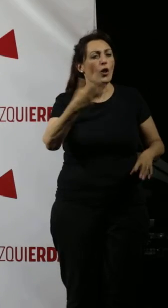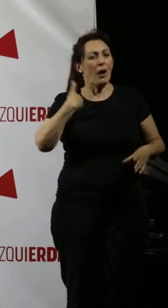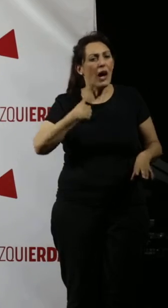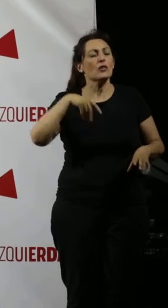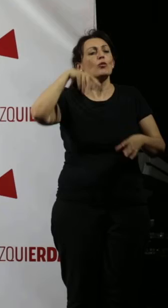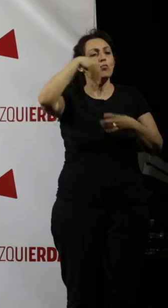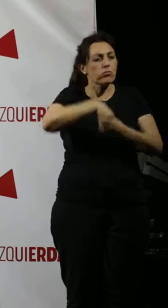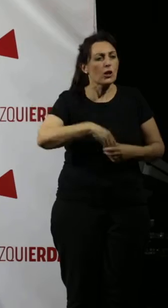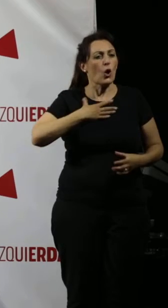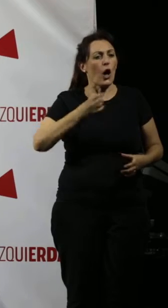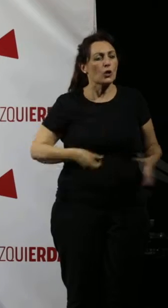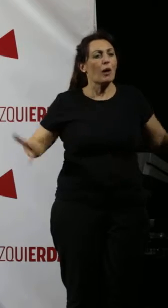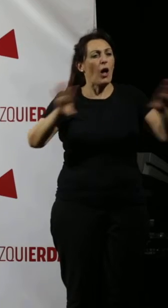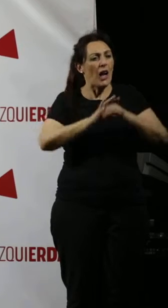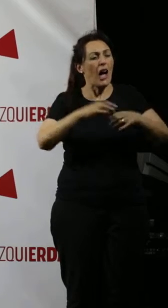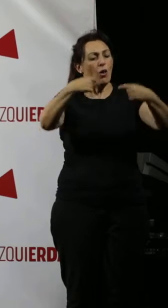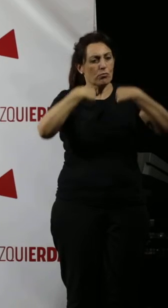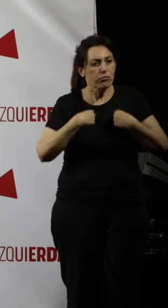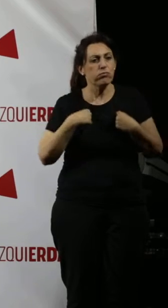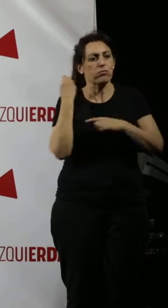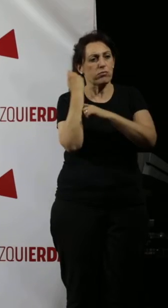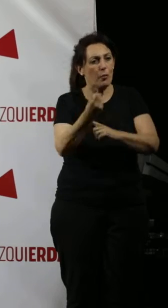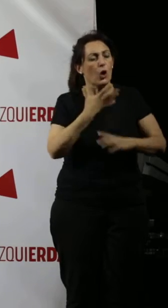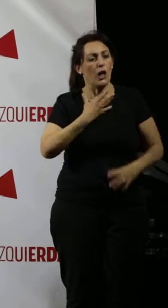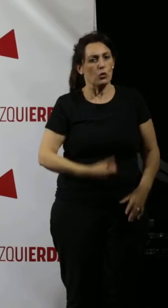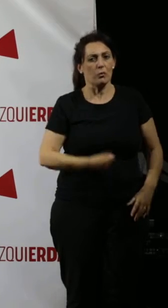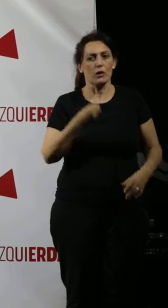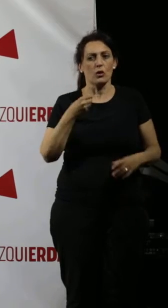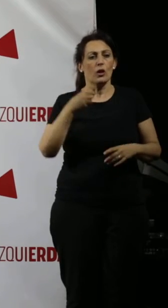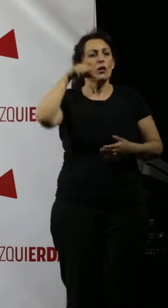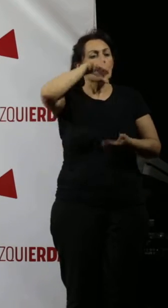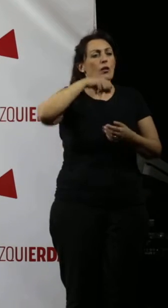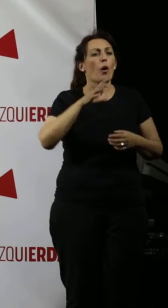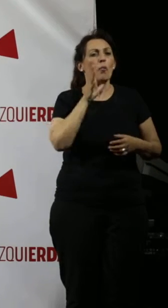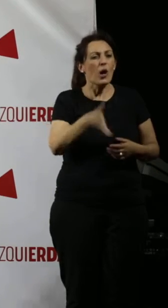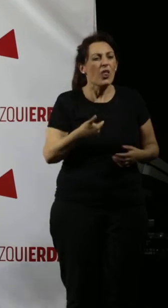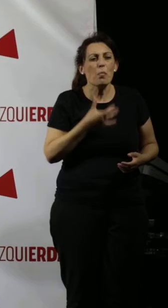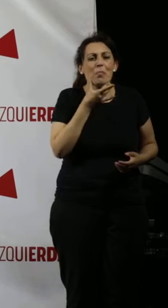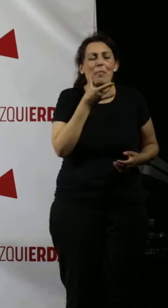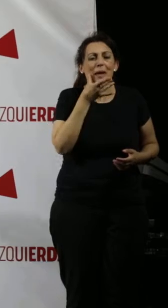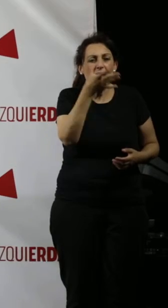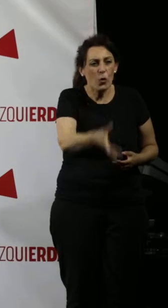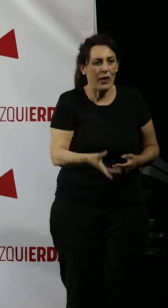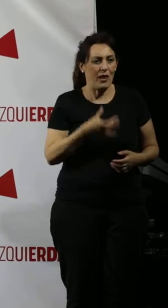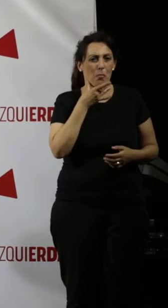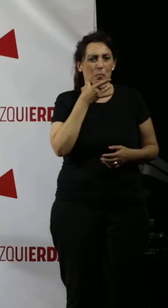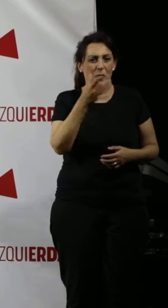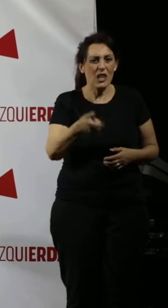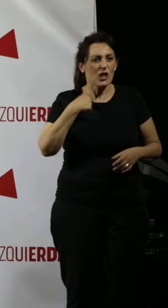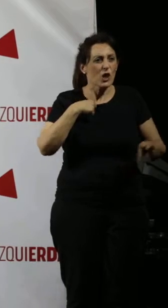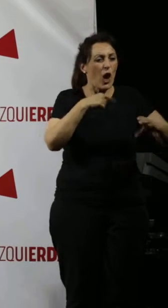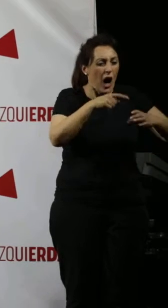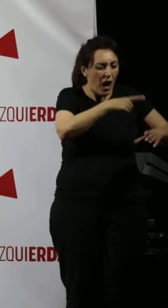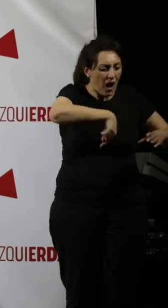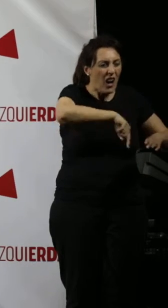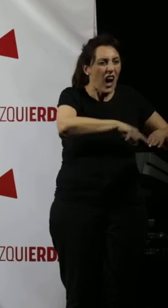brindaran y que se aliaran con nosotros en las prioridades políticas. Y me parece una vergüenza que haya un agujero